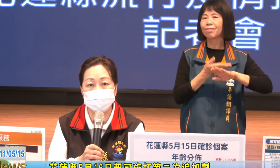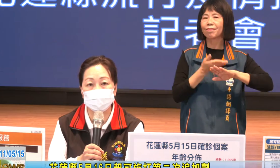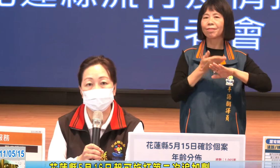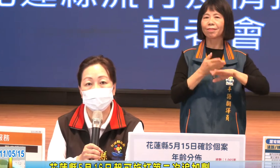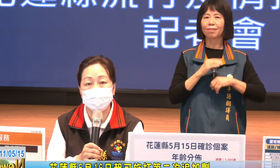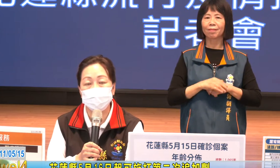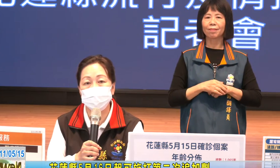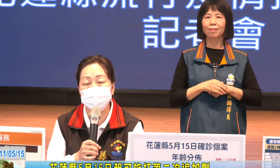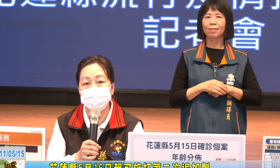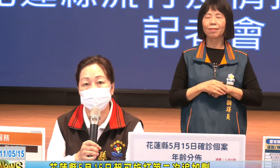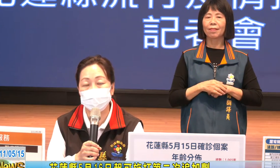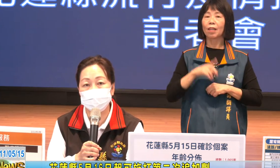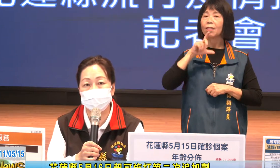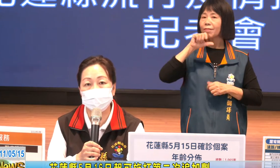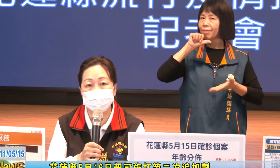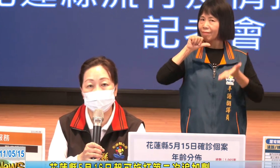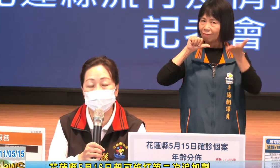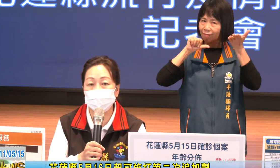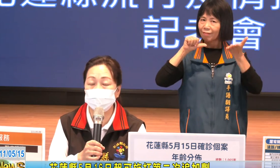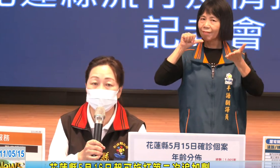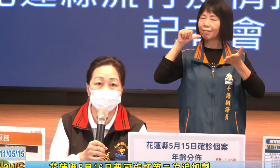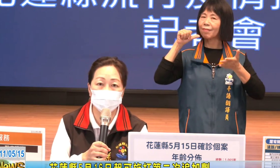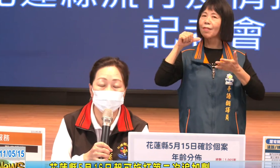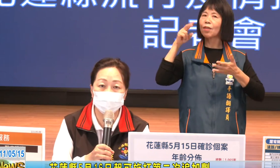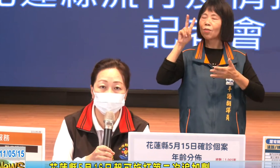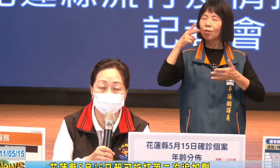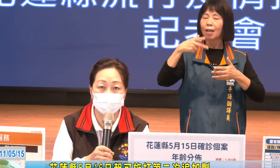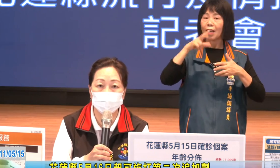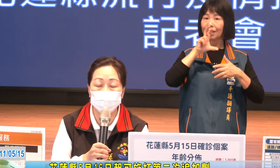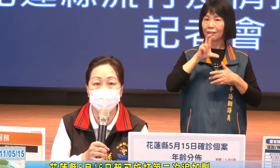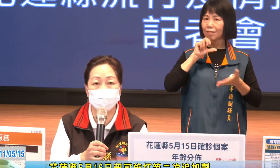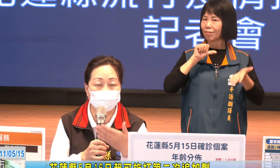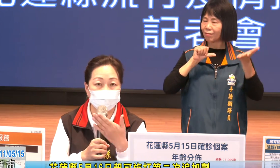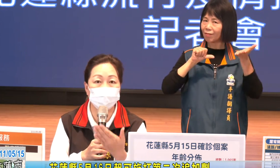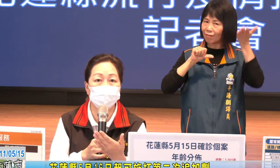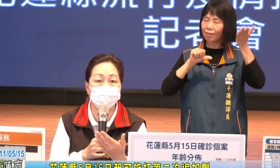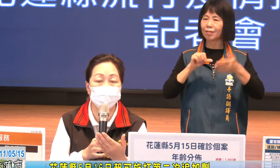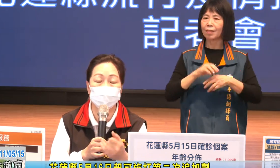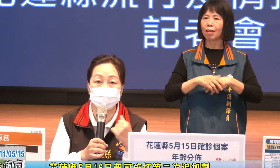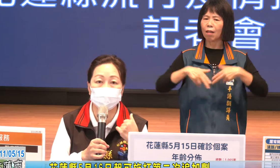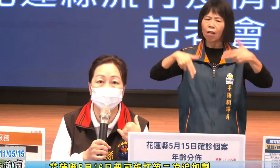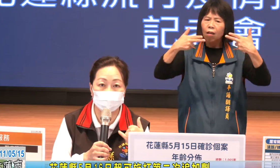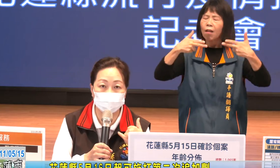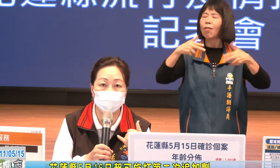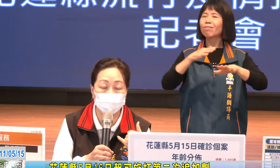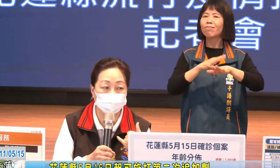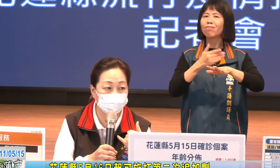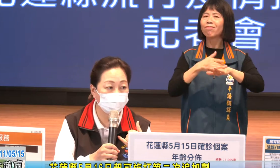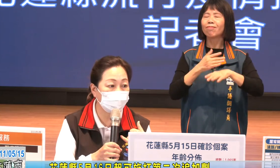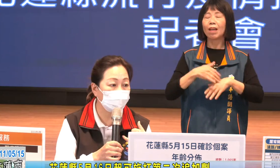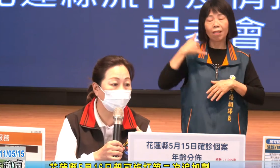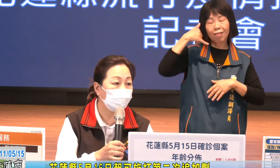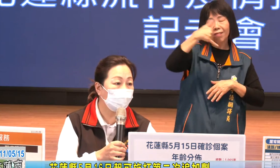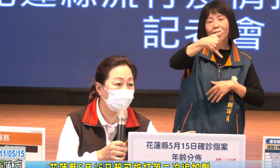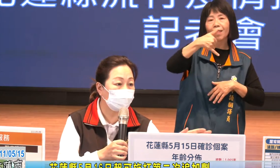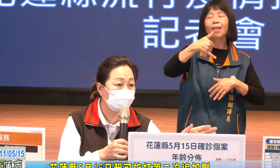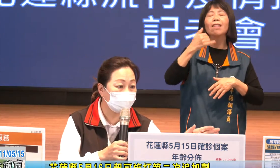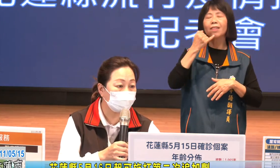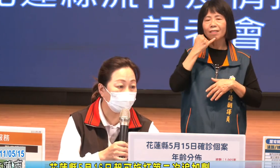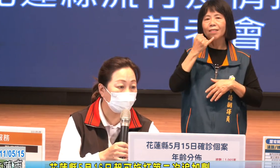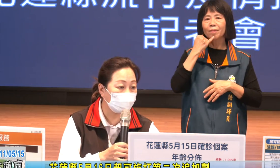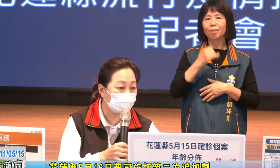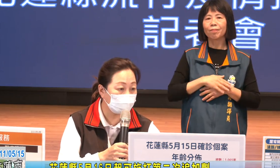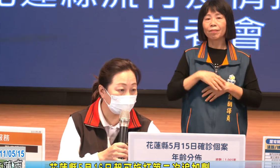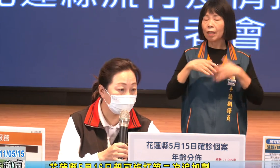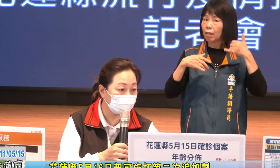我們的六十五歲以上的長輩或是七十五歲他不會開視訊他只要打電話就可以了所以